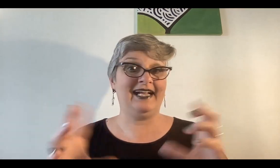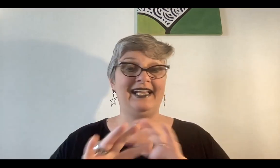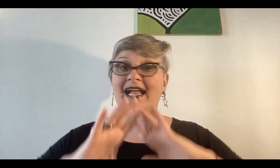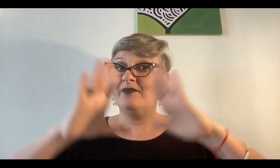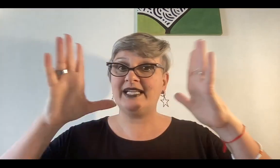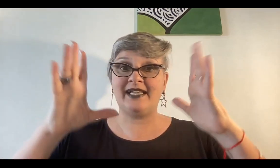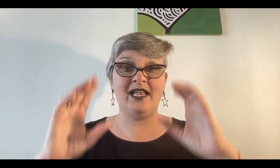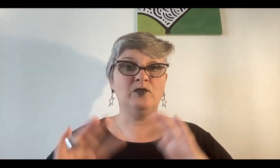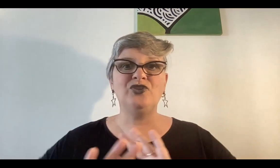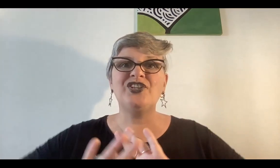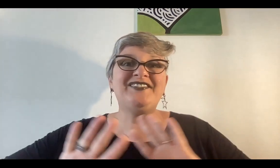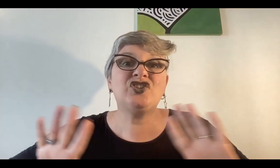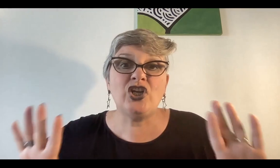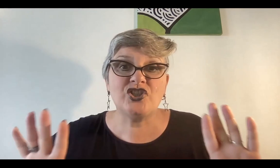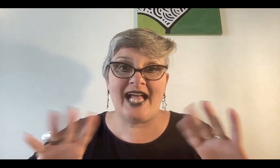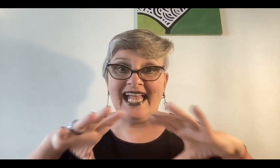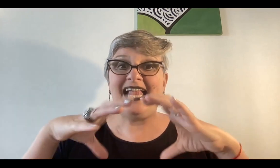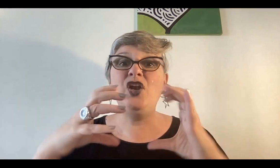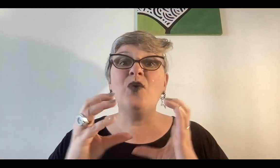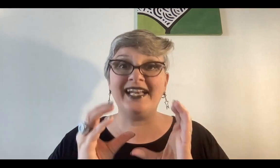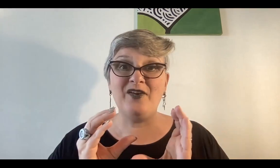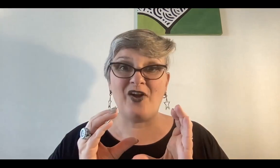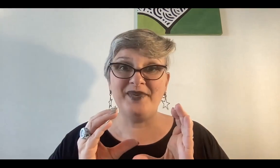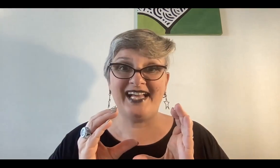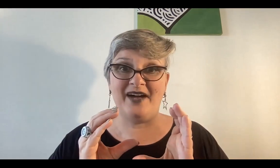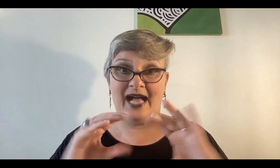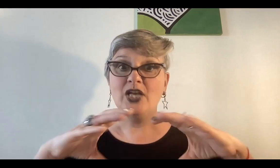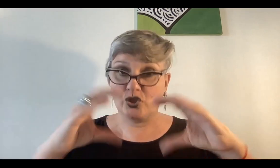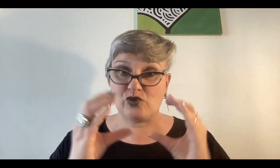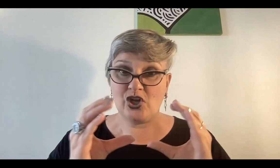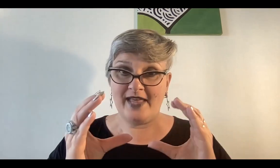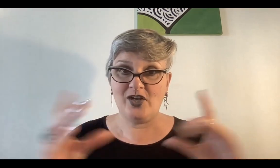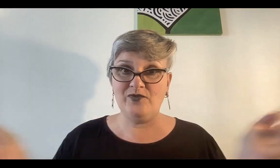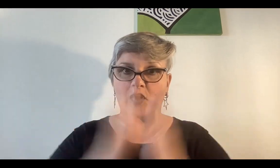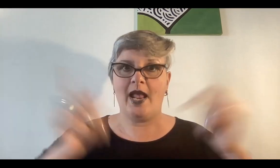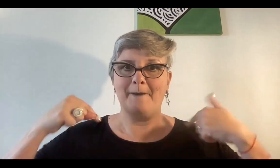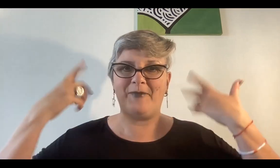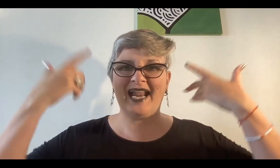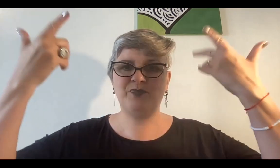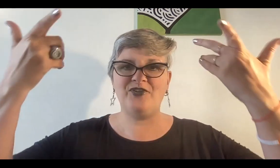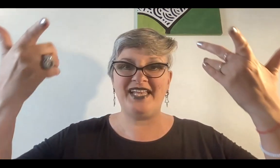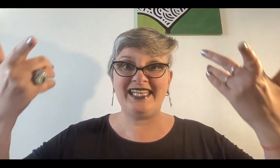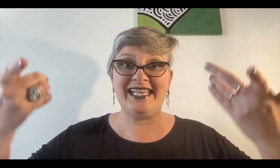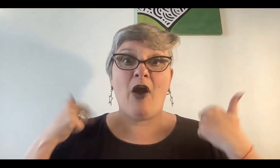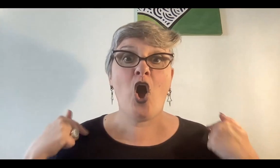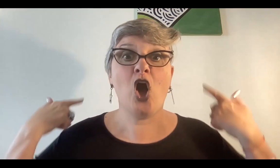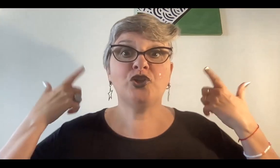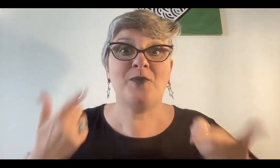cáscara para salir al mundo destroza el lugar que lo acobijaba su zona de confort para poder ir a otro